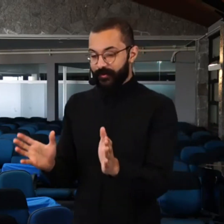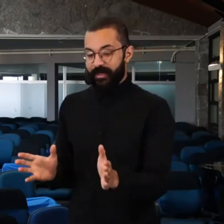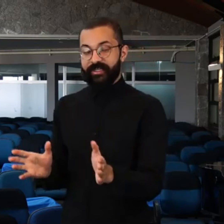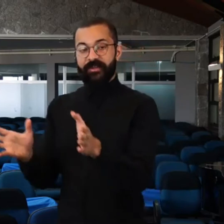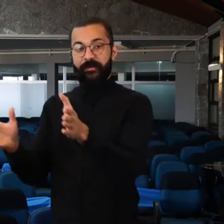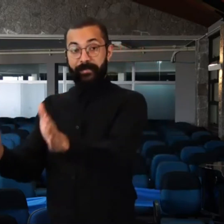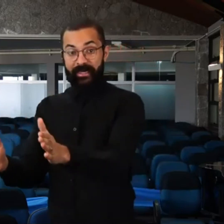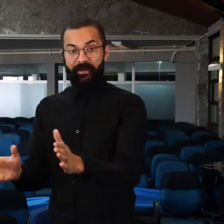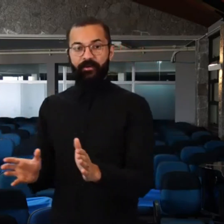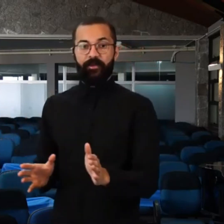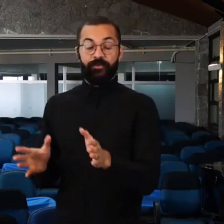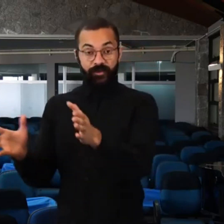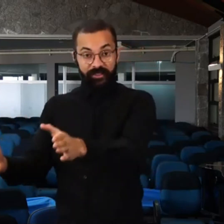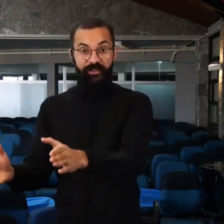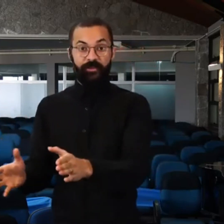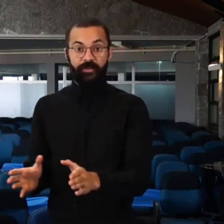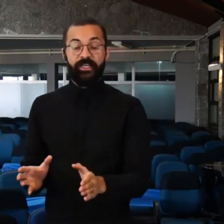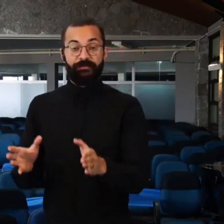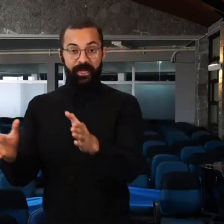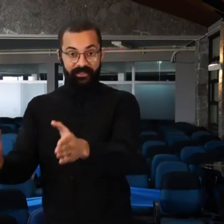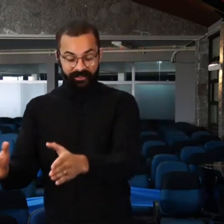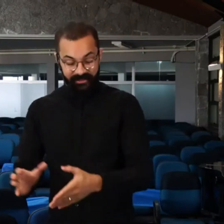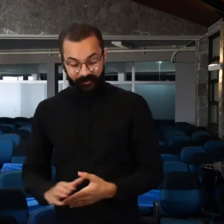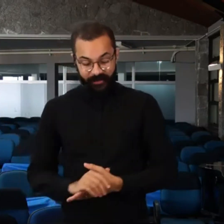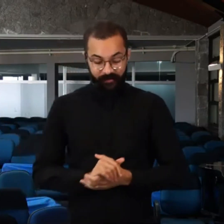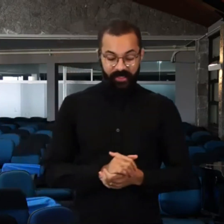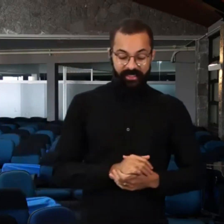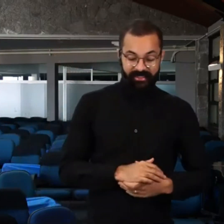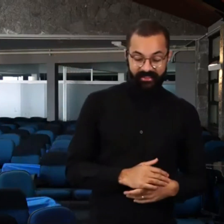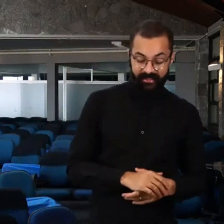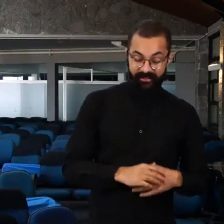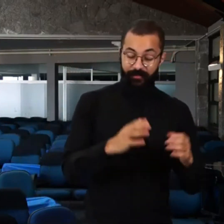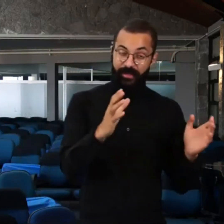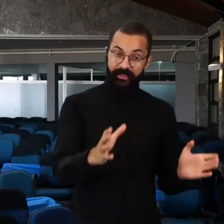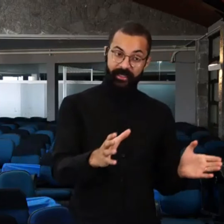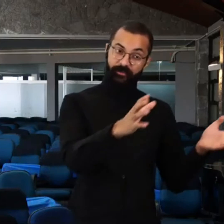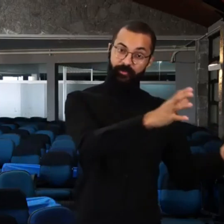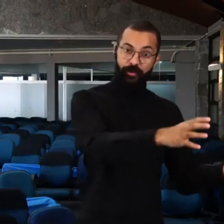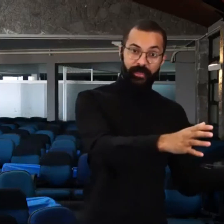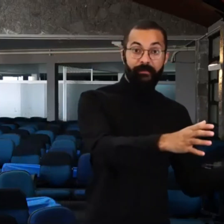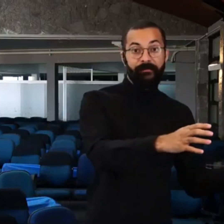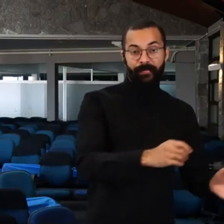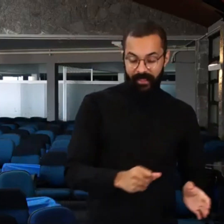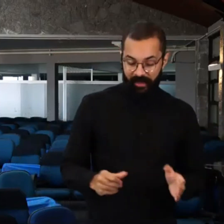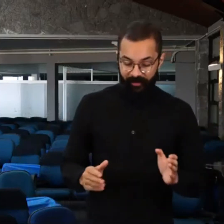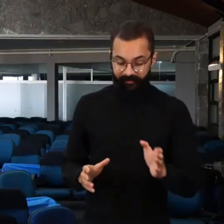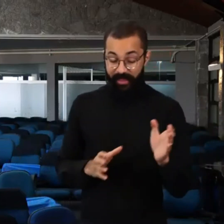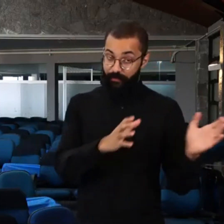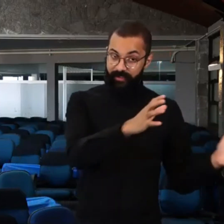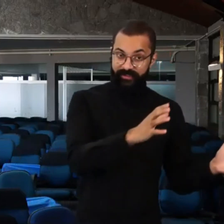operandi pagão, ou dos gentios, de práticas que não são cristãs. Então, primeiro ele tratou de um problema, a hipocrisia,